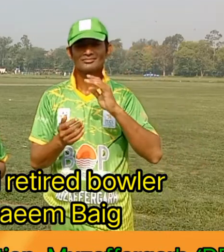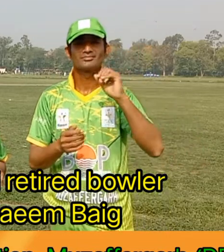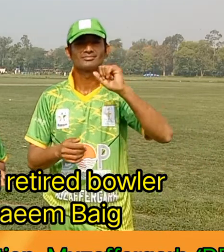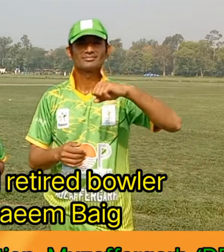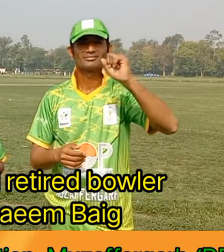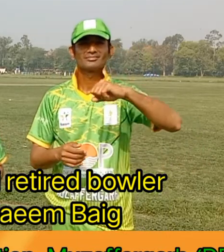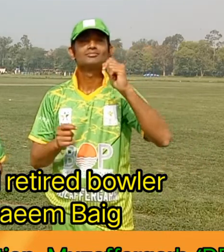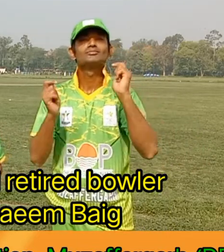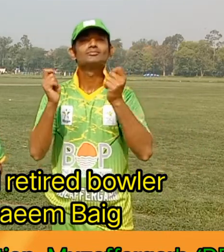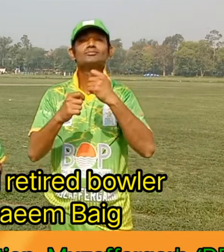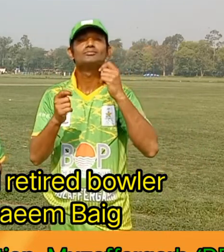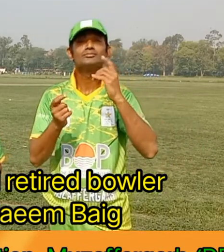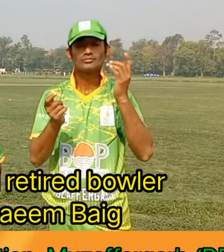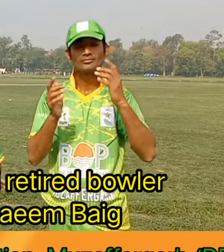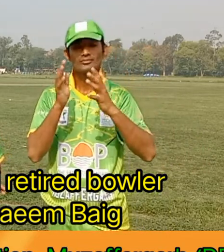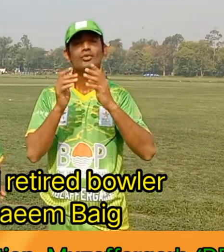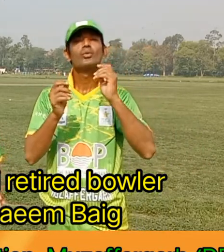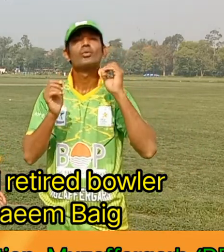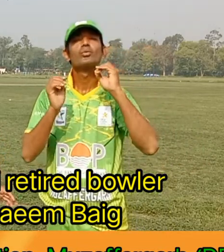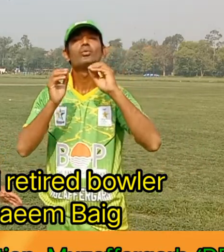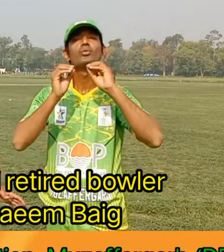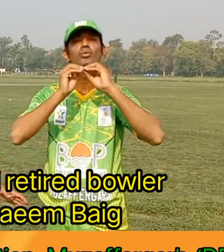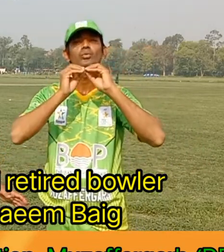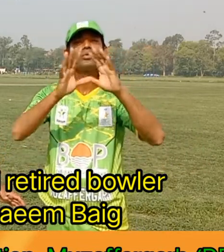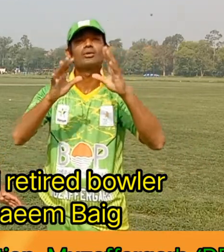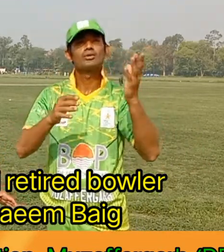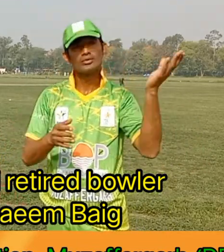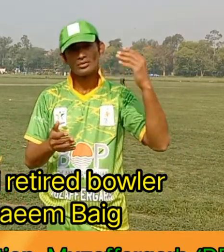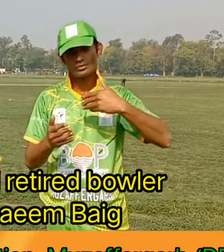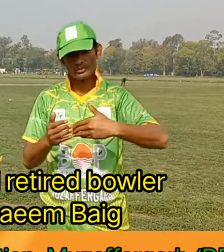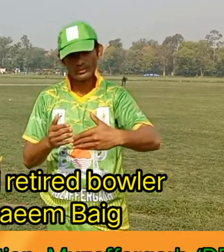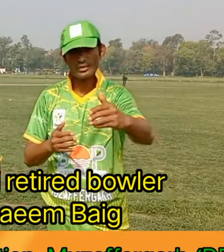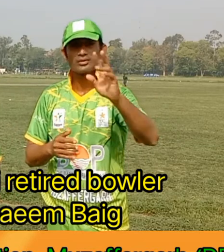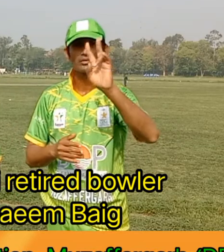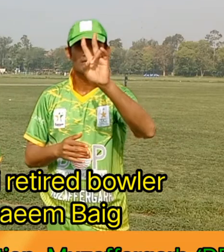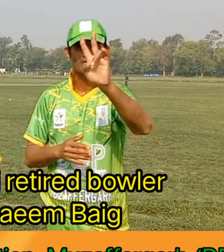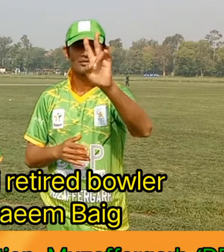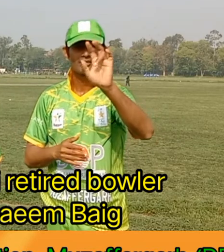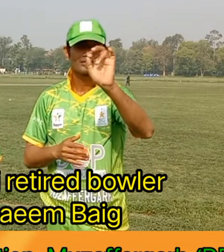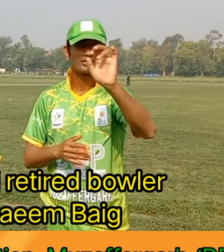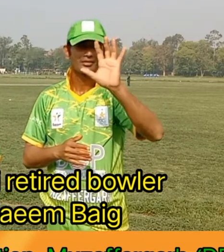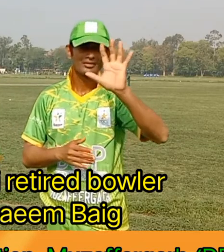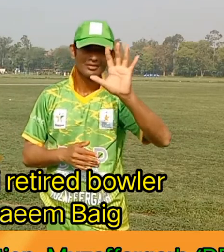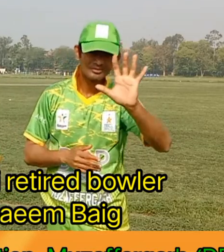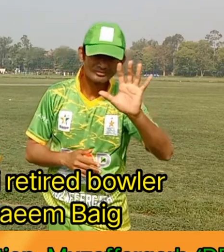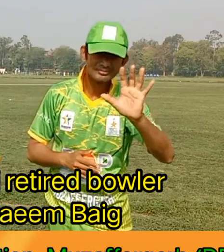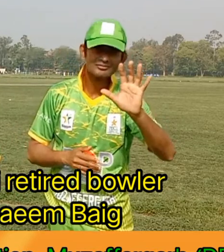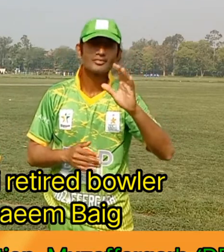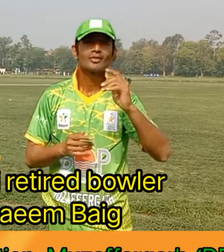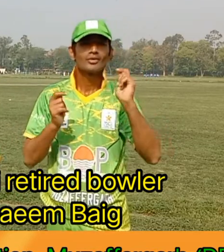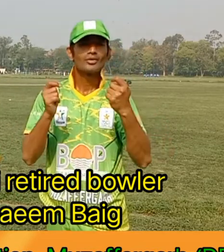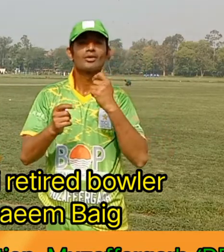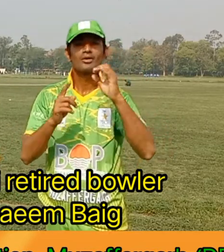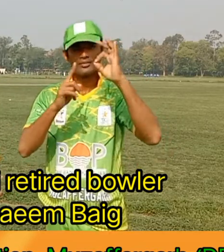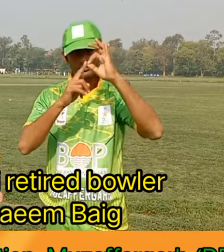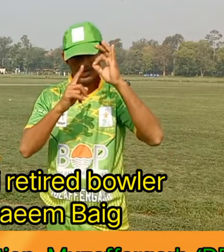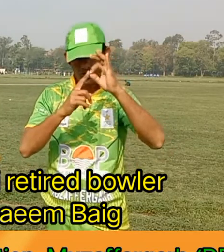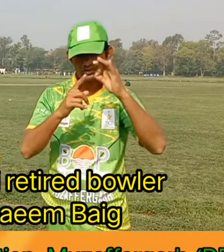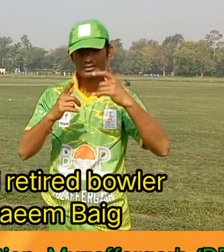ہماری بھرپور کوشش ہوگی کہ ہم میچ کو جیتنے کی کوشش کریں گے نہ صرف میچ کو بلکہ ٹورنمنٹ بھی ہم جیتنے کی کوشش